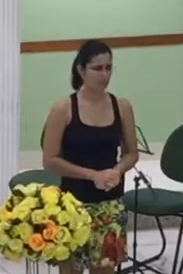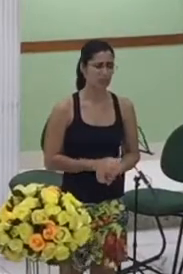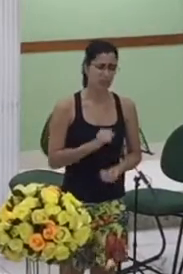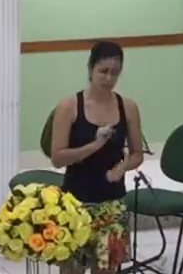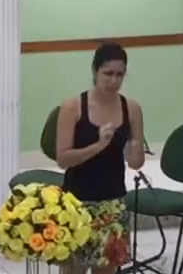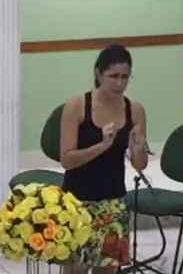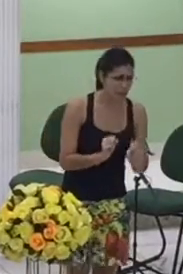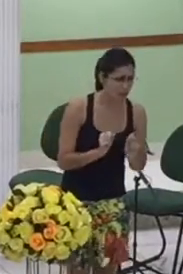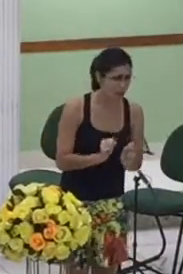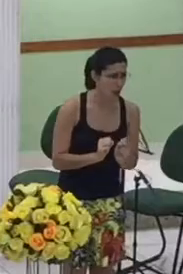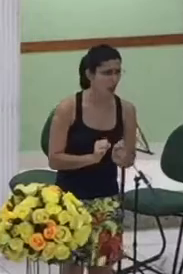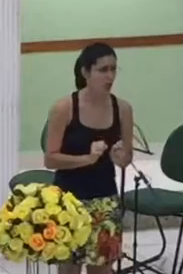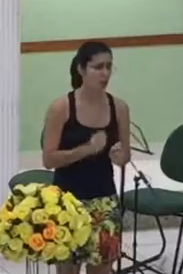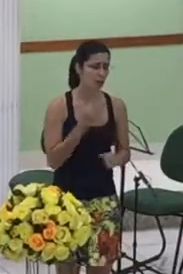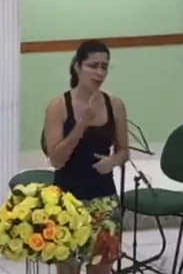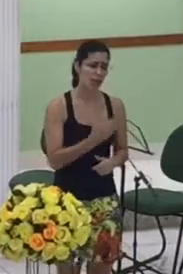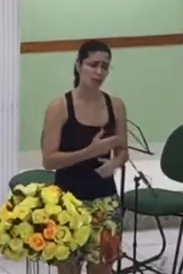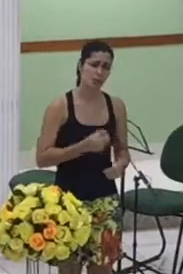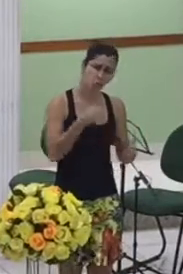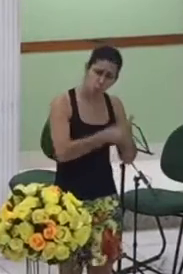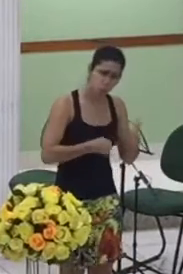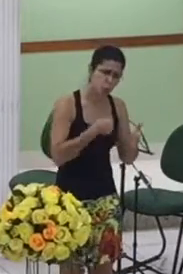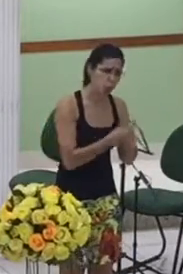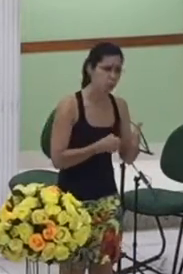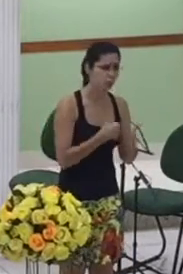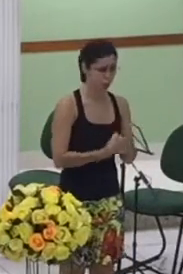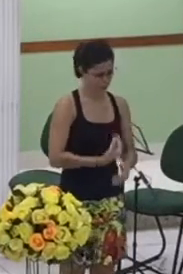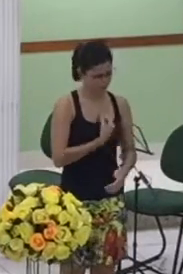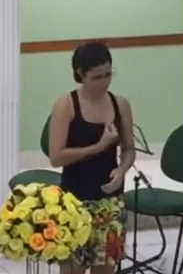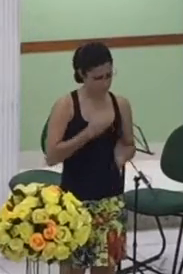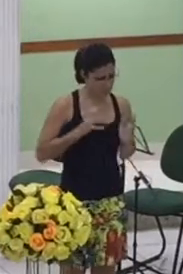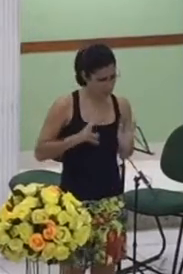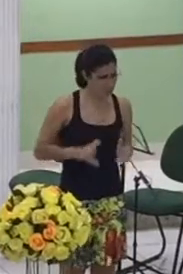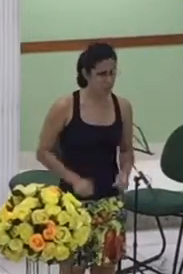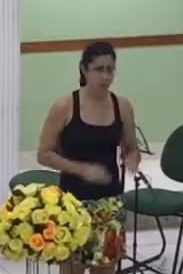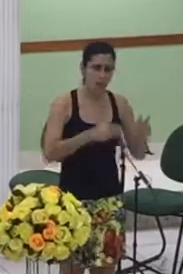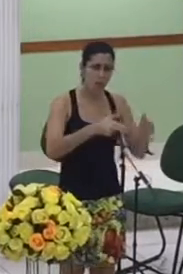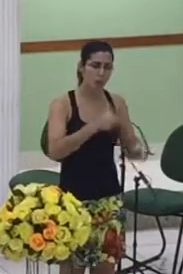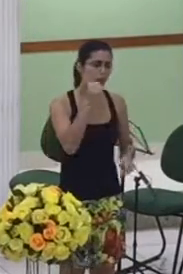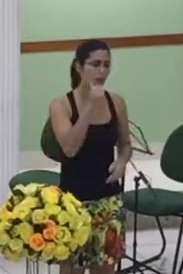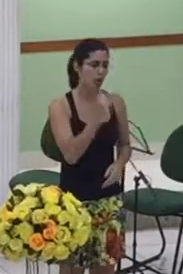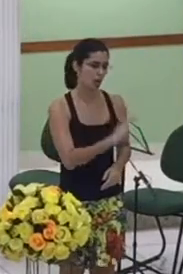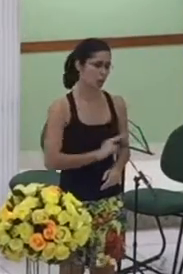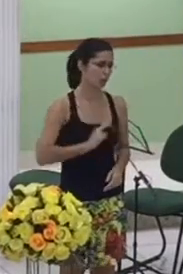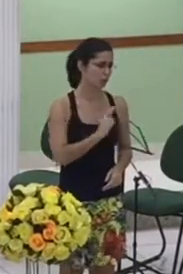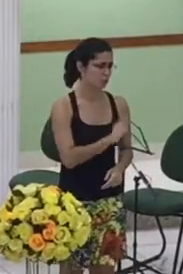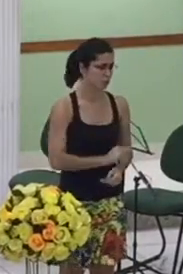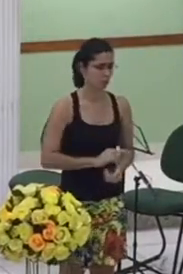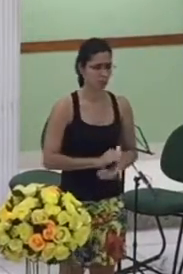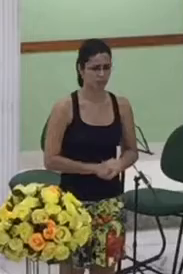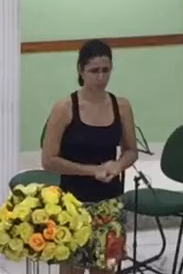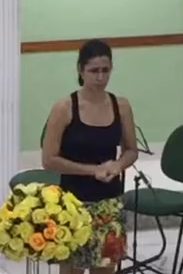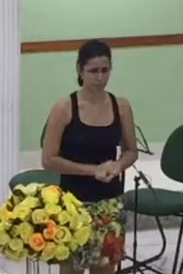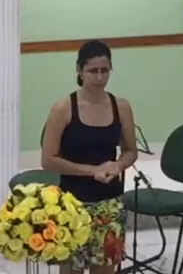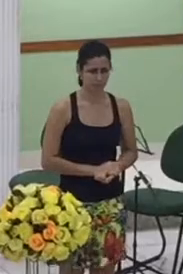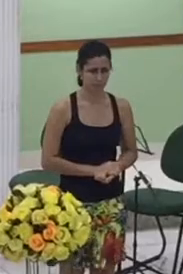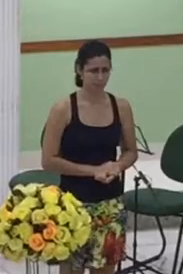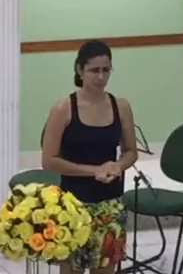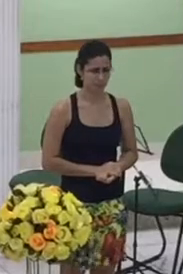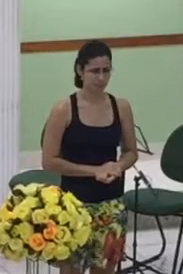para você seja santa como foi lúdia para que em você não se mude em nada de errado